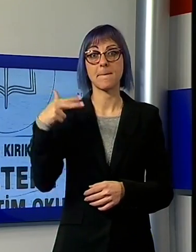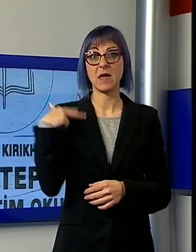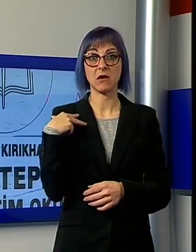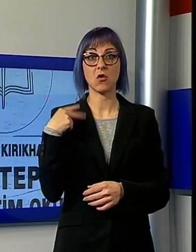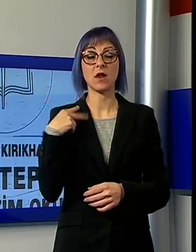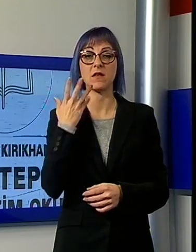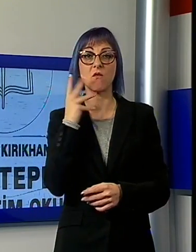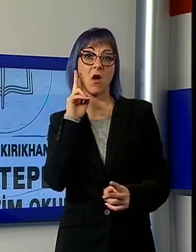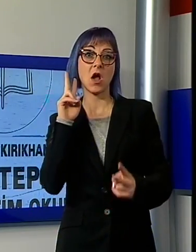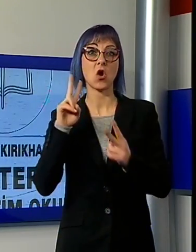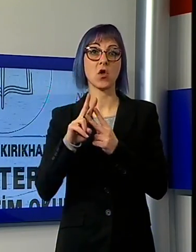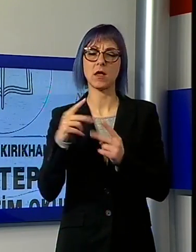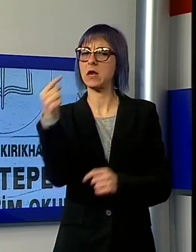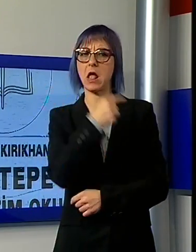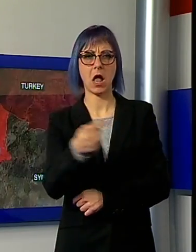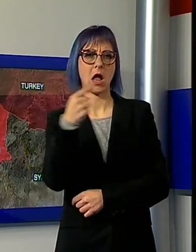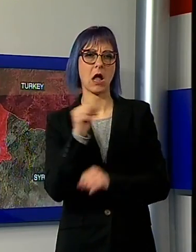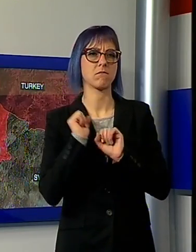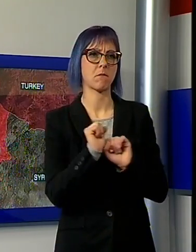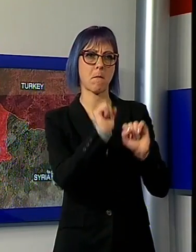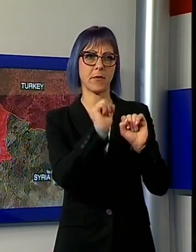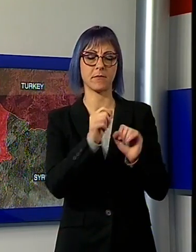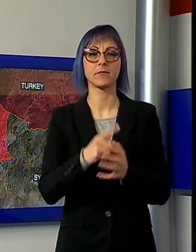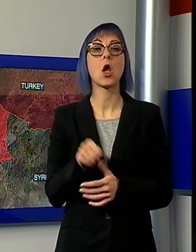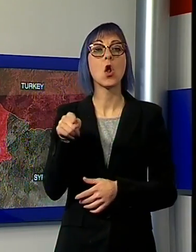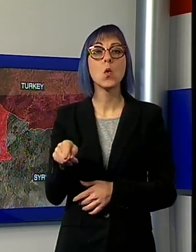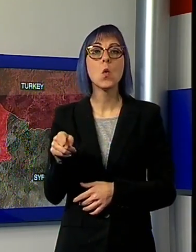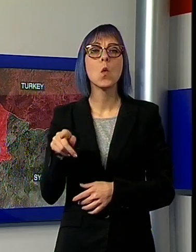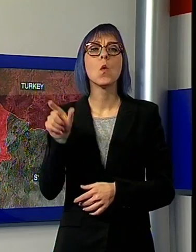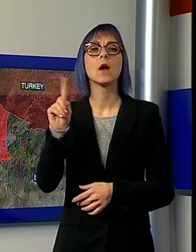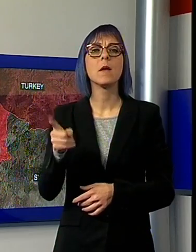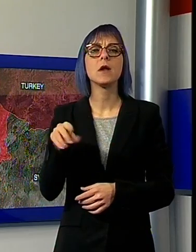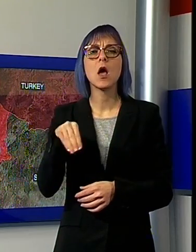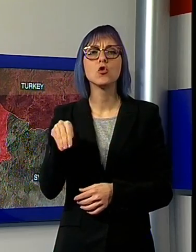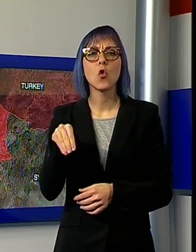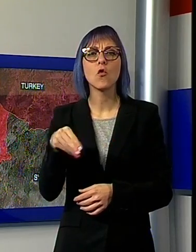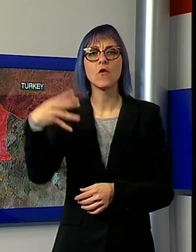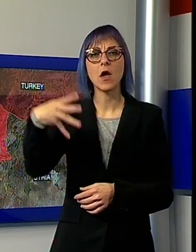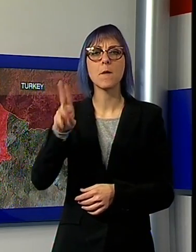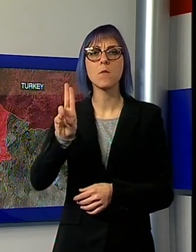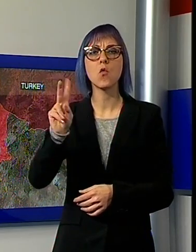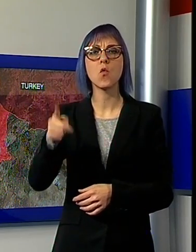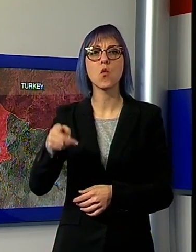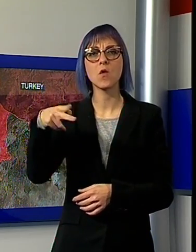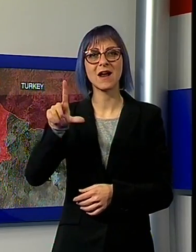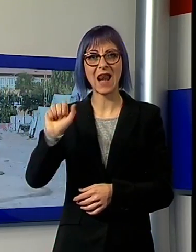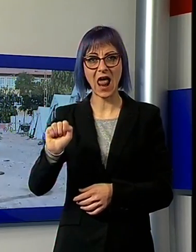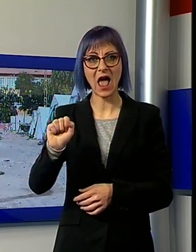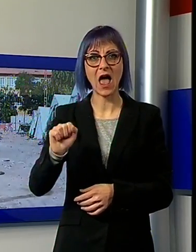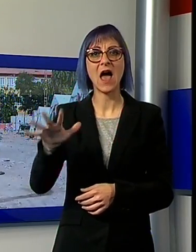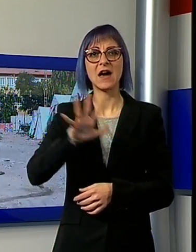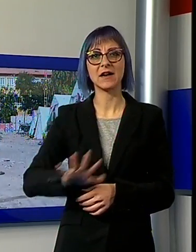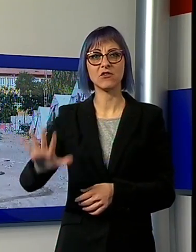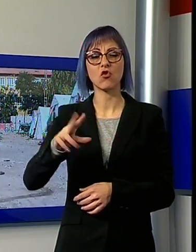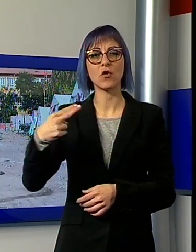detenzione amministrativa Mugla, dove è stato trasferito in seguito al fermo avvenuto il 9 aprile nella regione di Atai, al